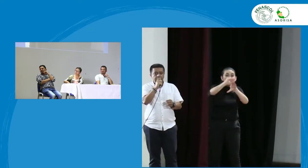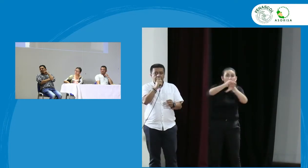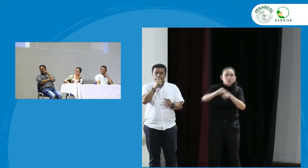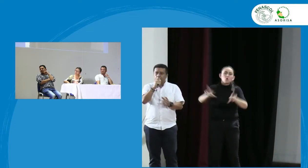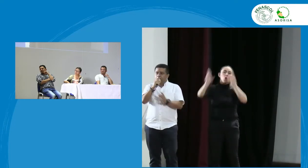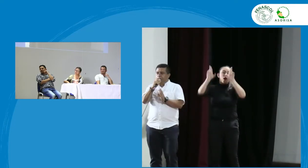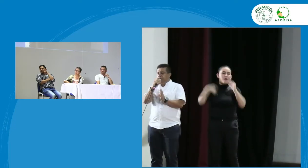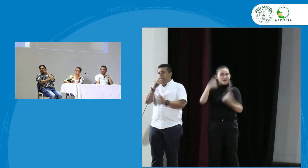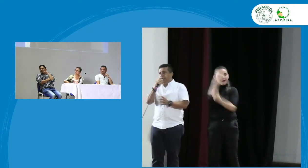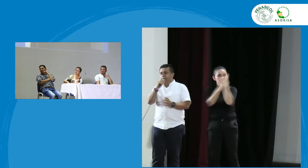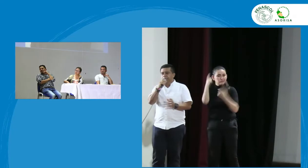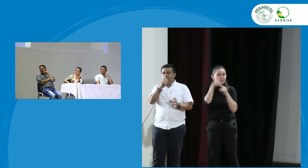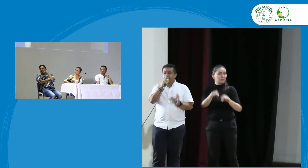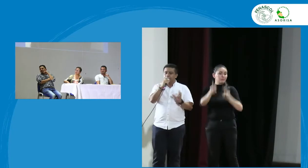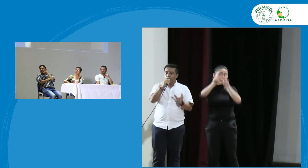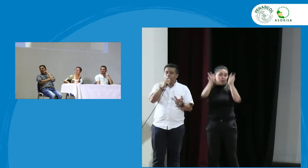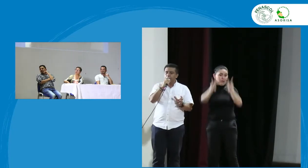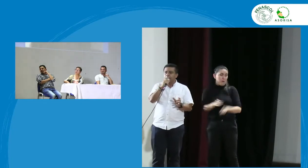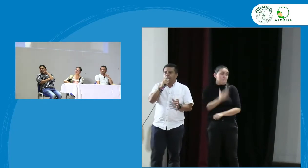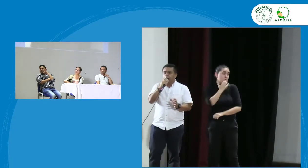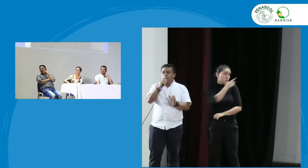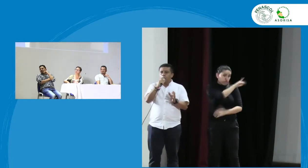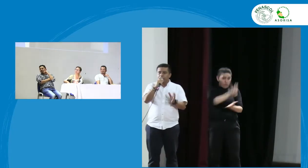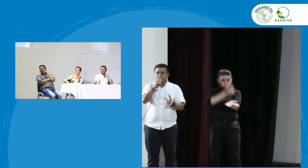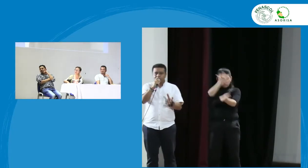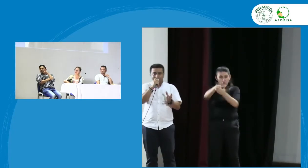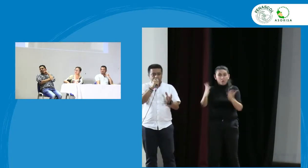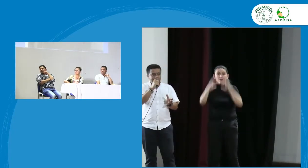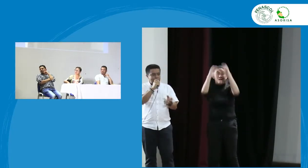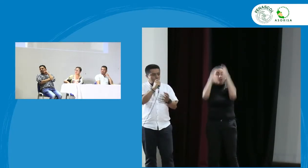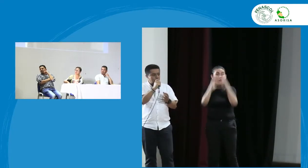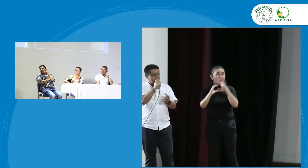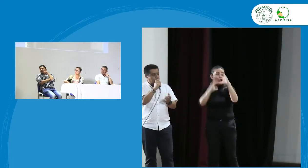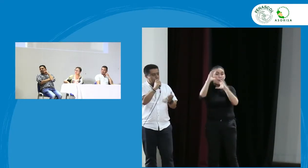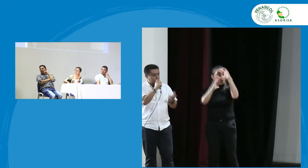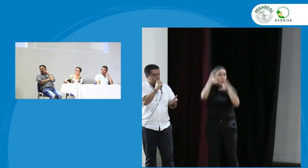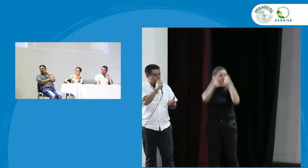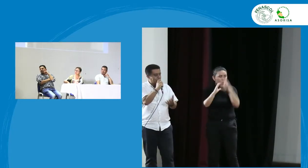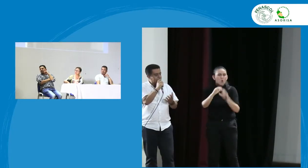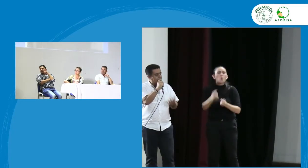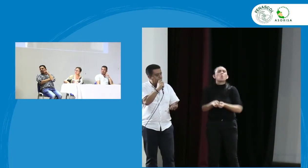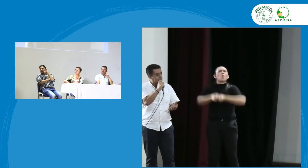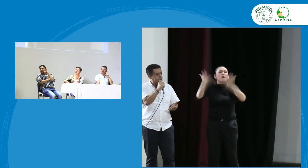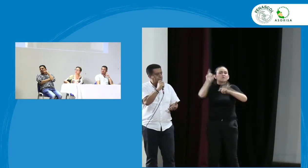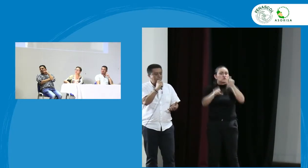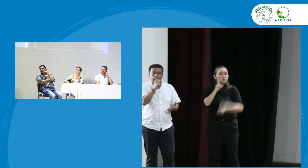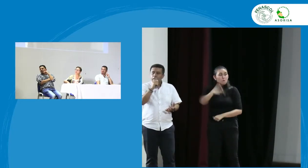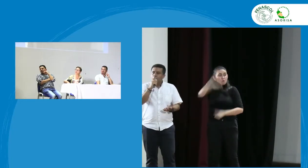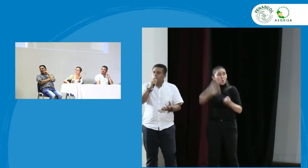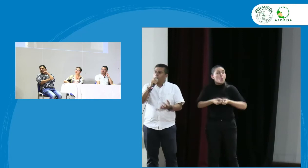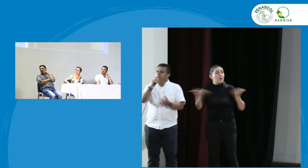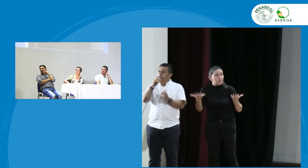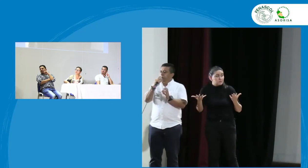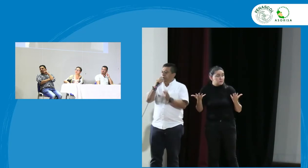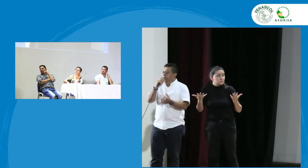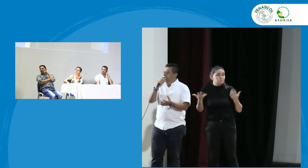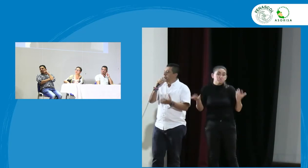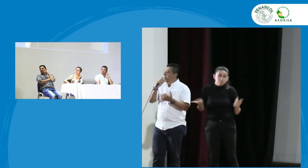porque si ustedes revisan en el Cauca ¿cuántas personas sordas profesionales hay? ¿cuántos profesionales son